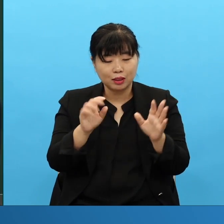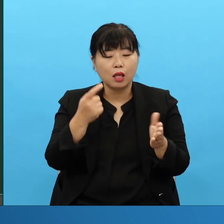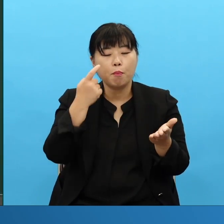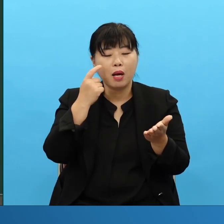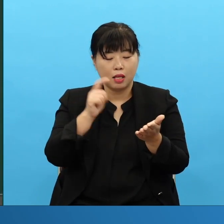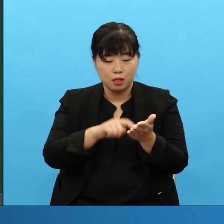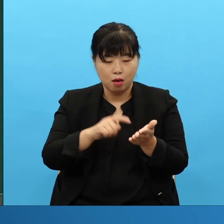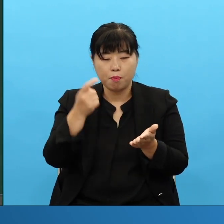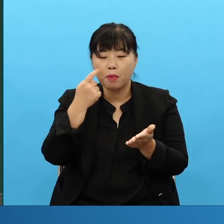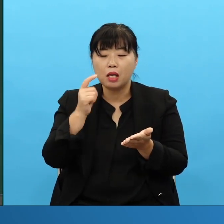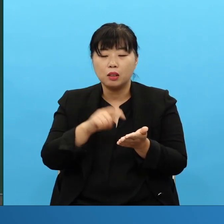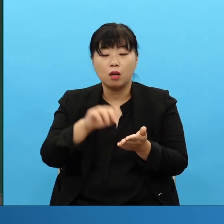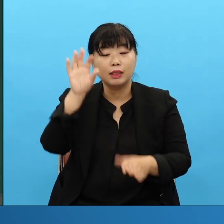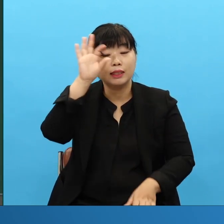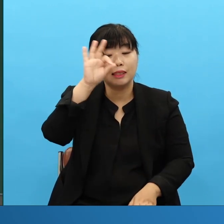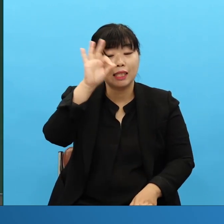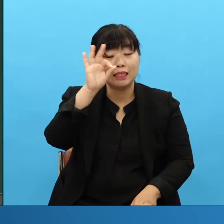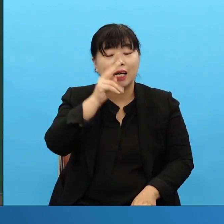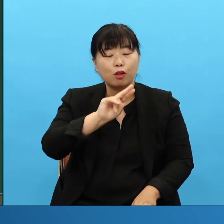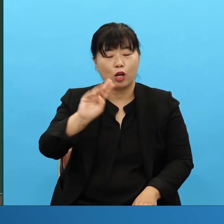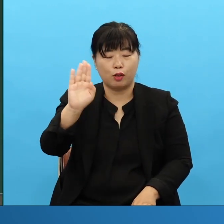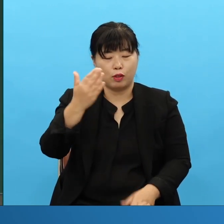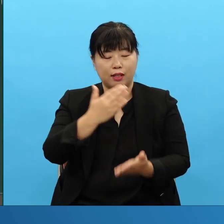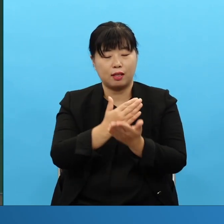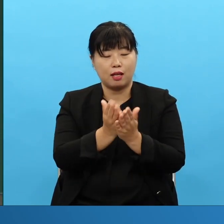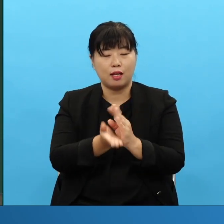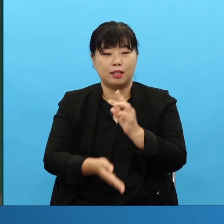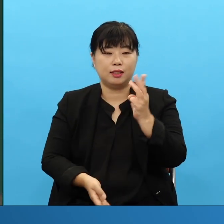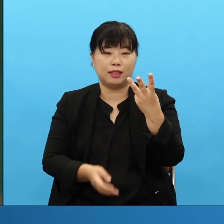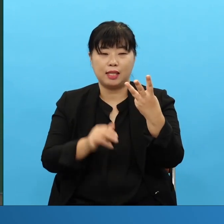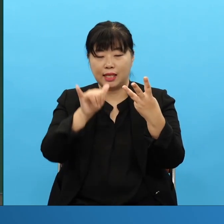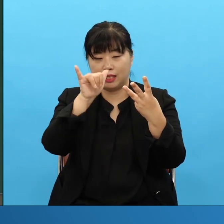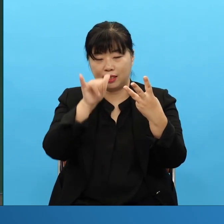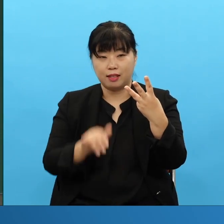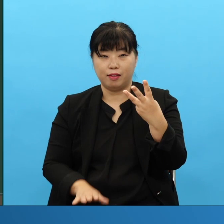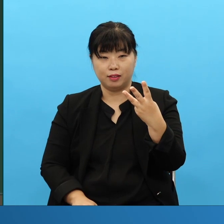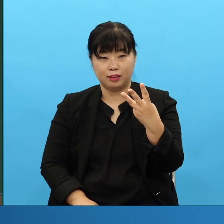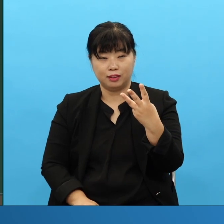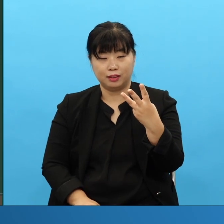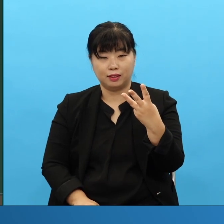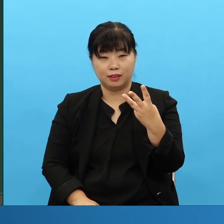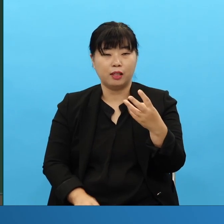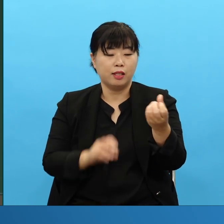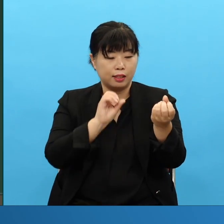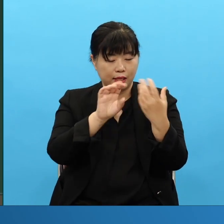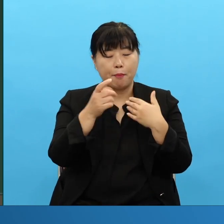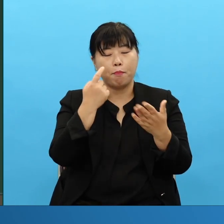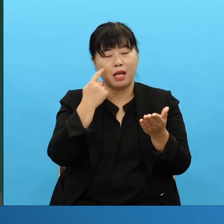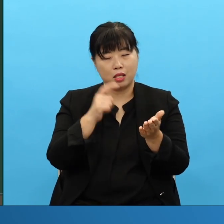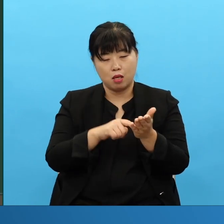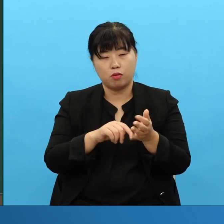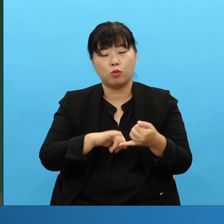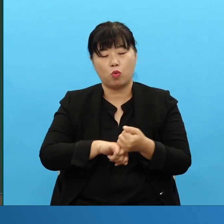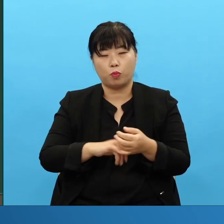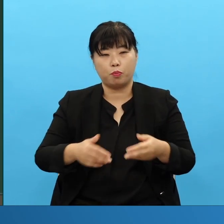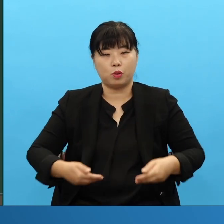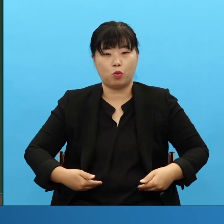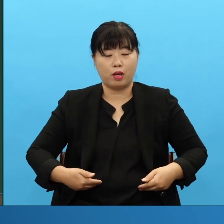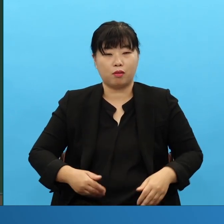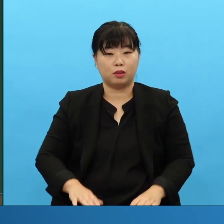을 찾는 겁니다 순례자는 현장에 답